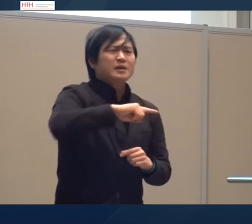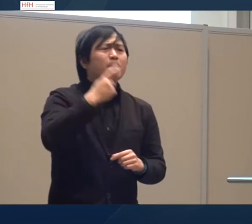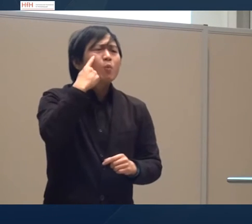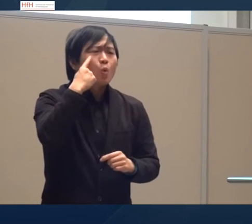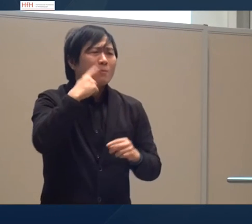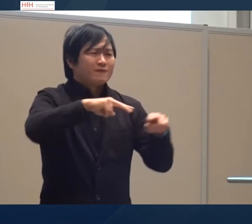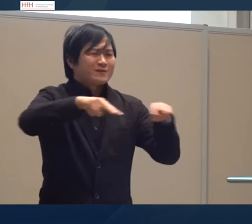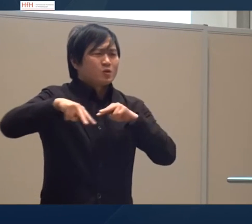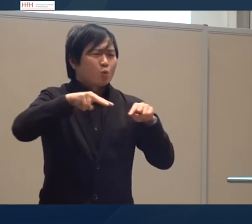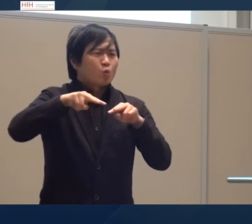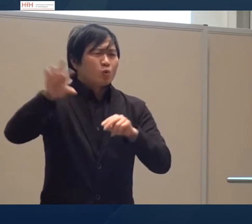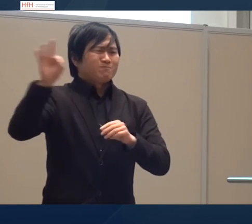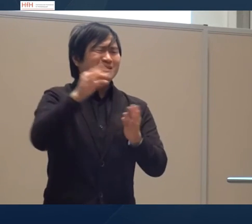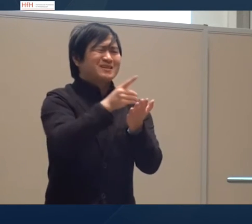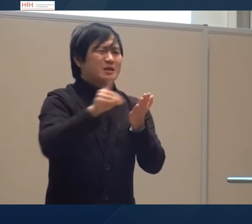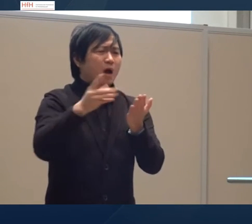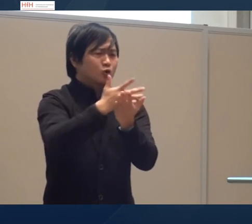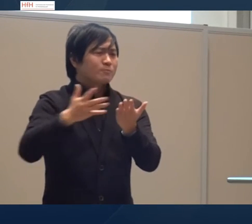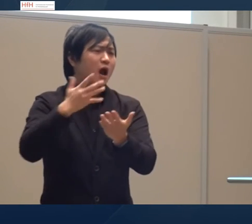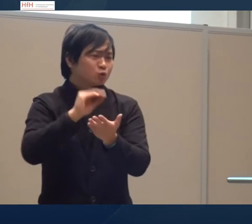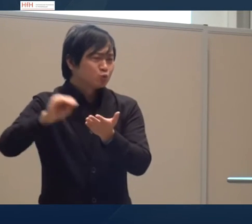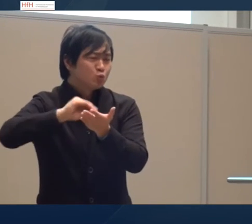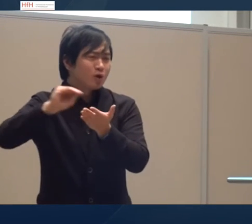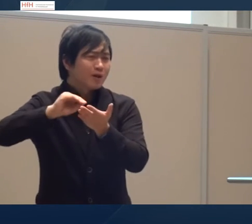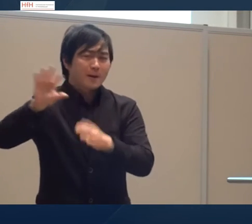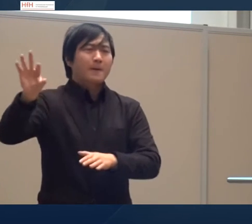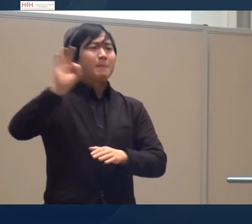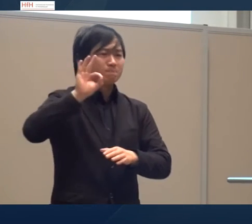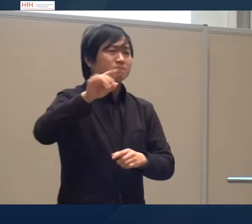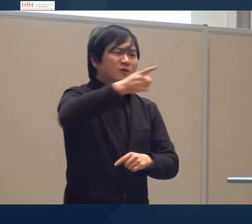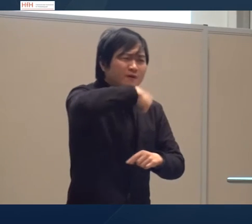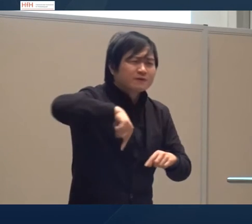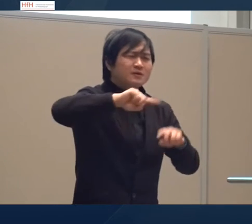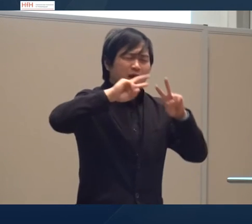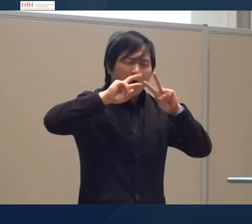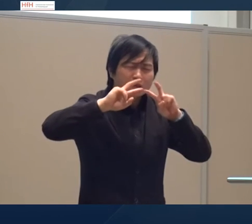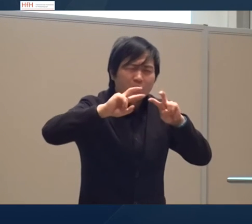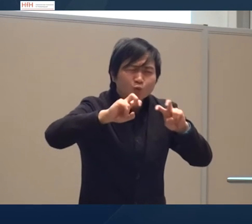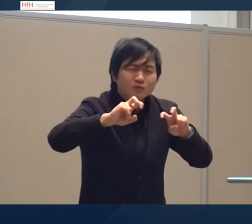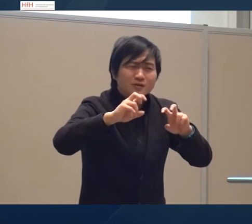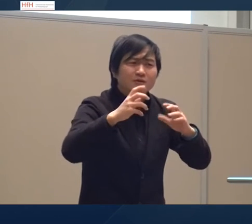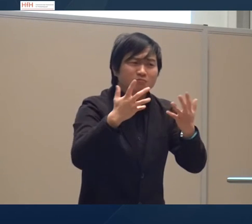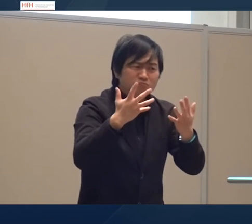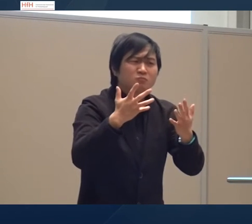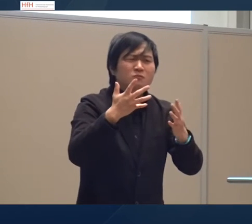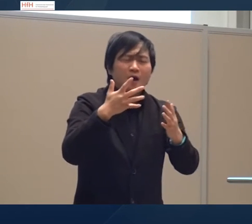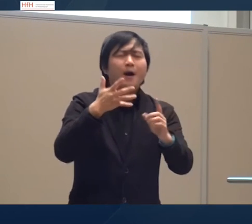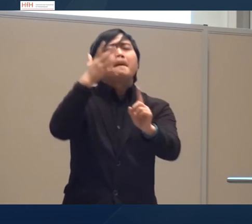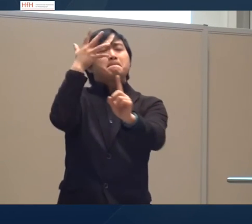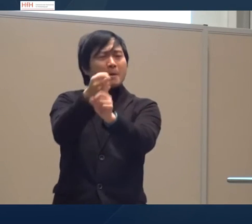Wir haben ein Probevideo genommen von der DIMA-Sprachschule und haben dieses erst mal analysiert und